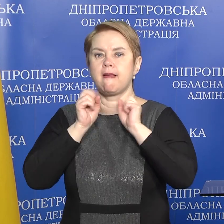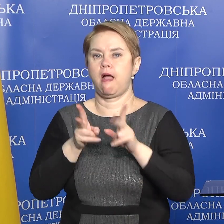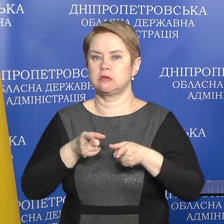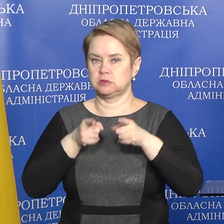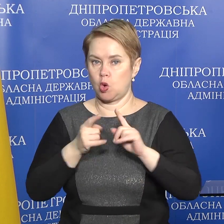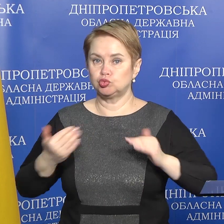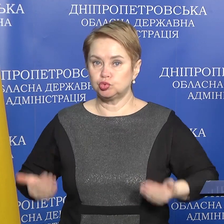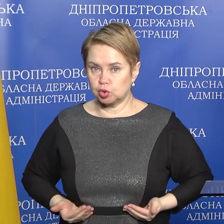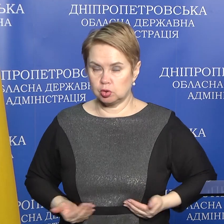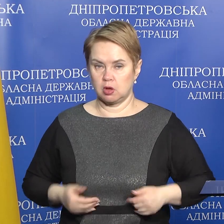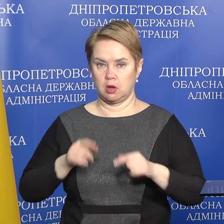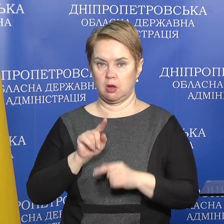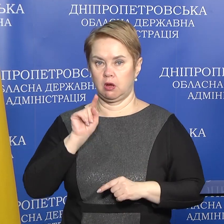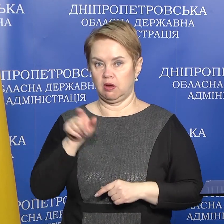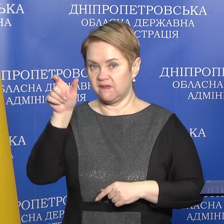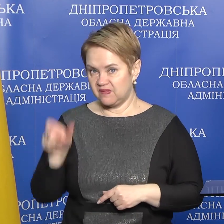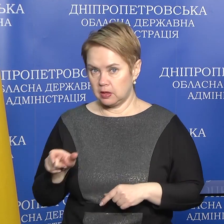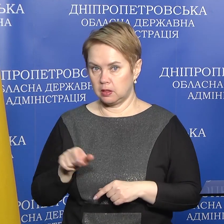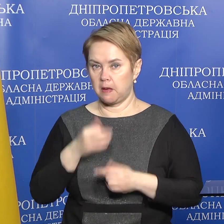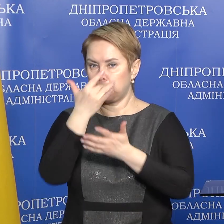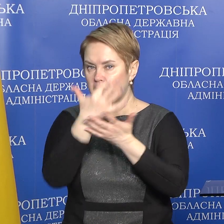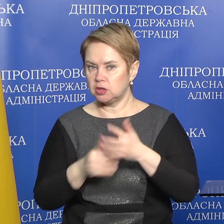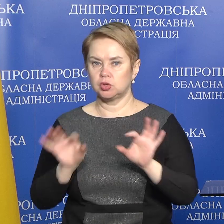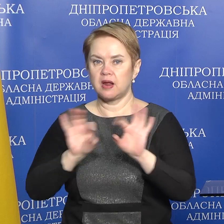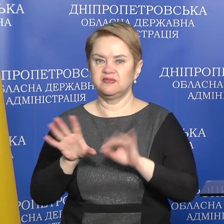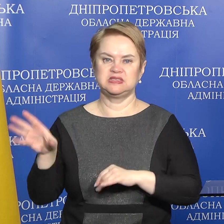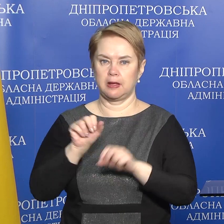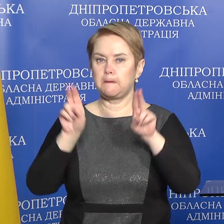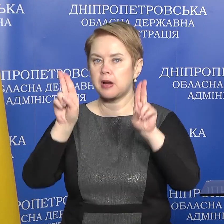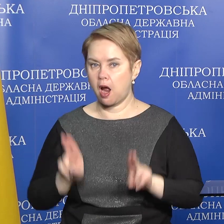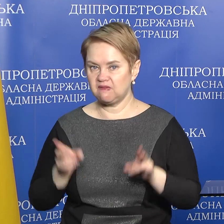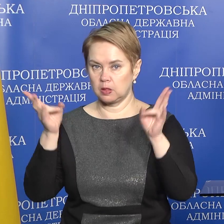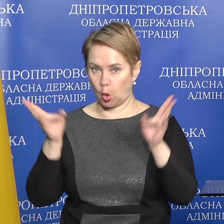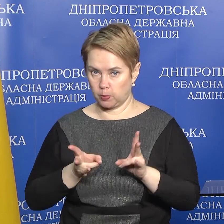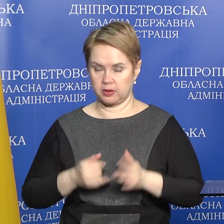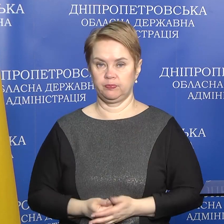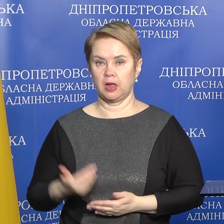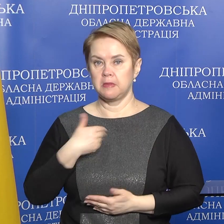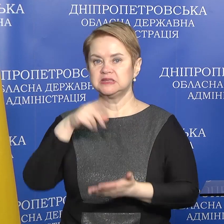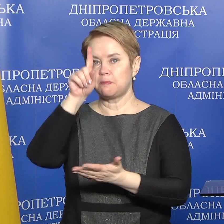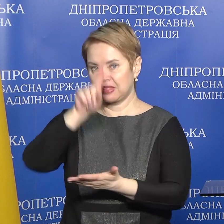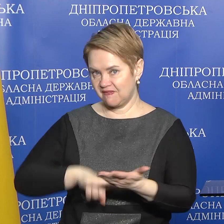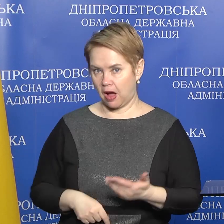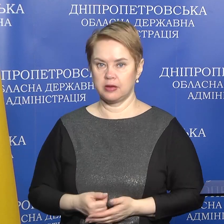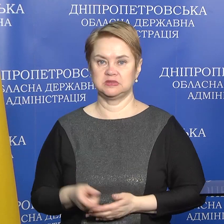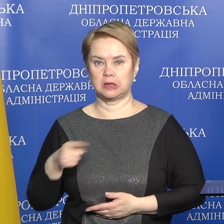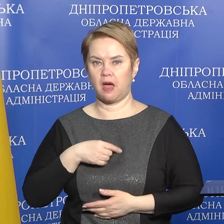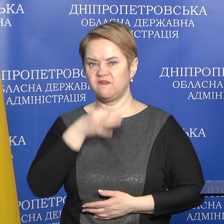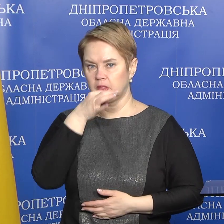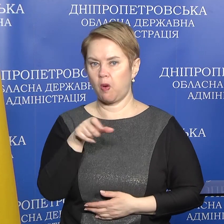загрожує життю. Він перелічить всі правила необхідні і ми сподіваємося на